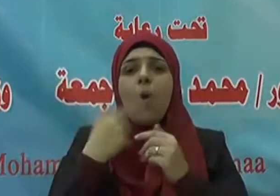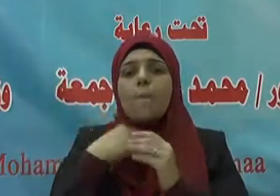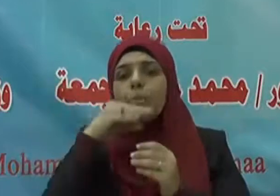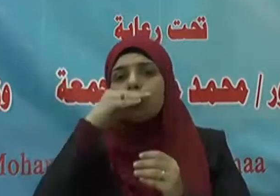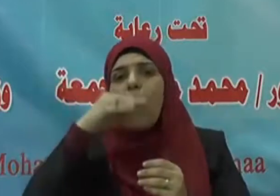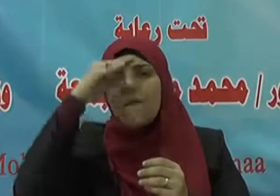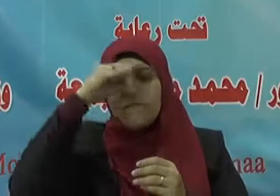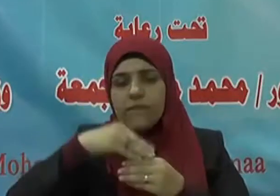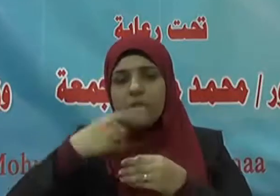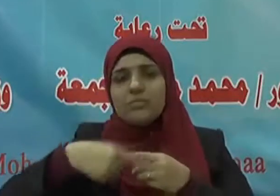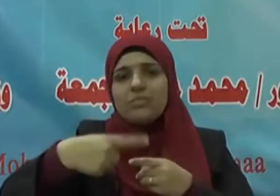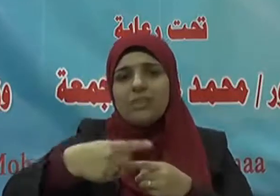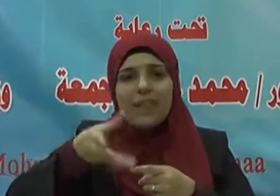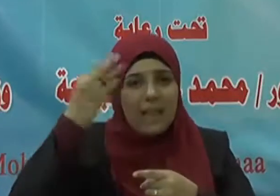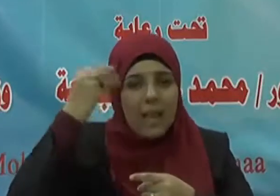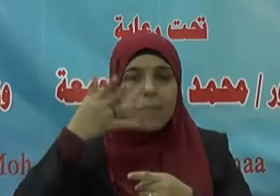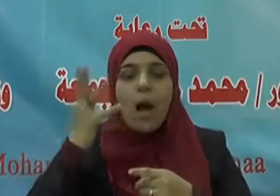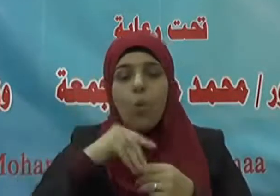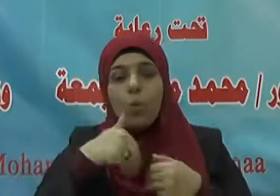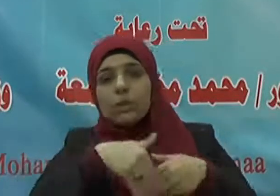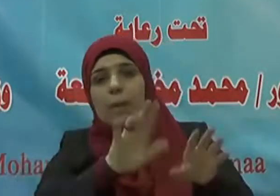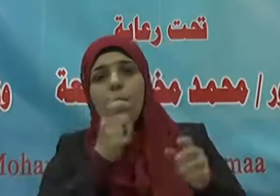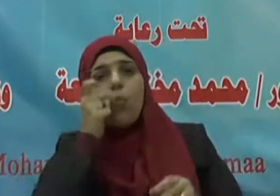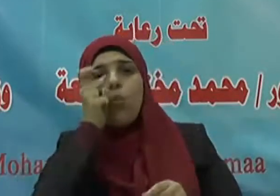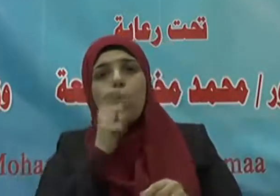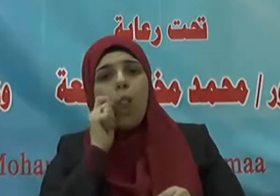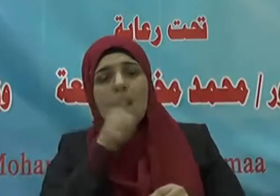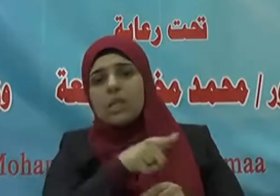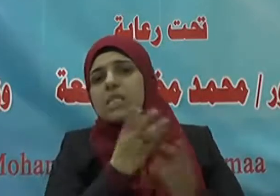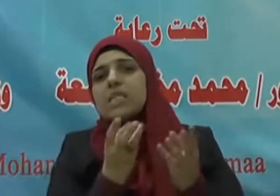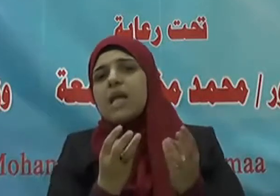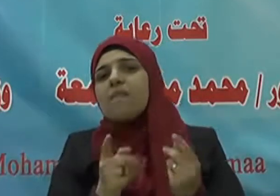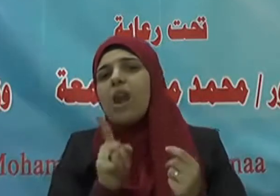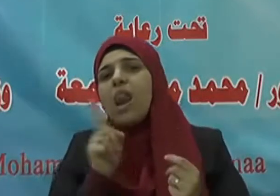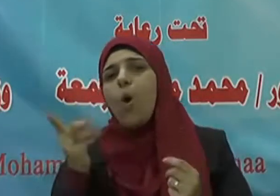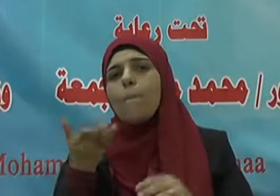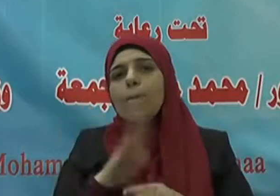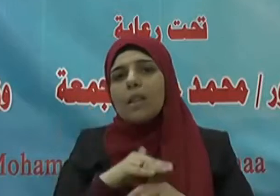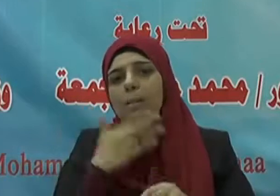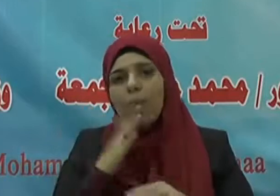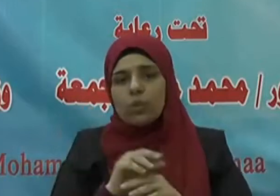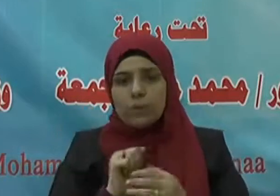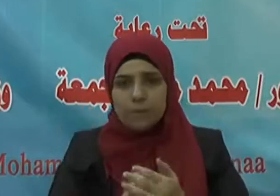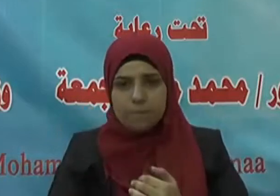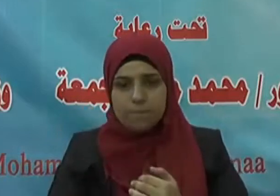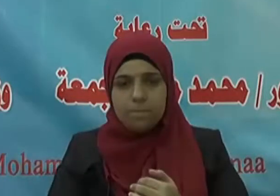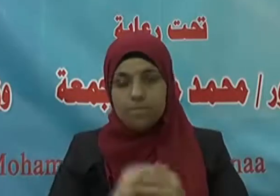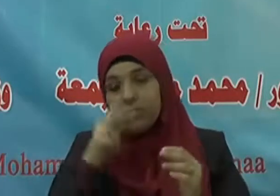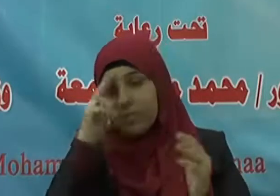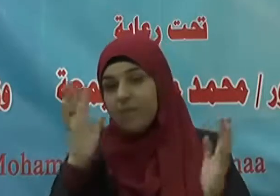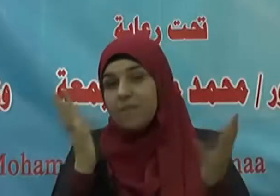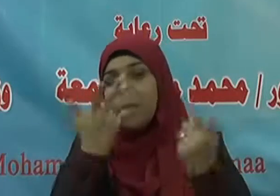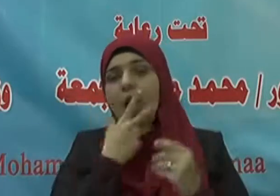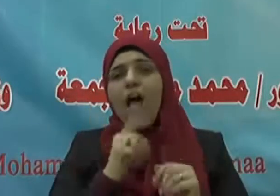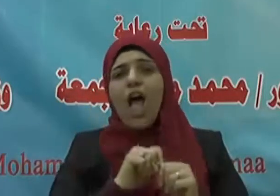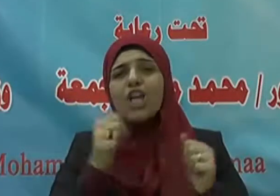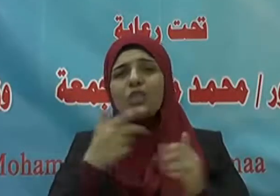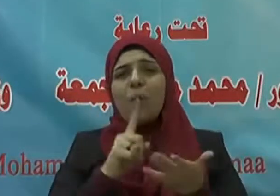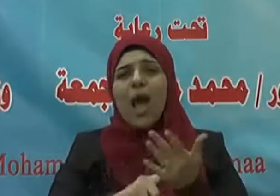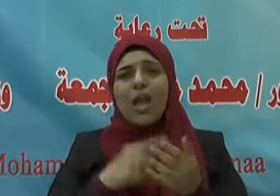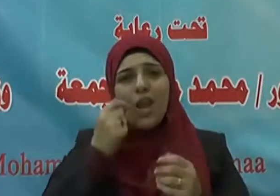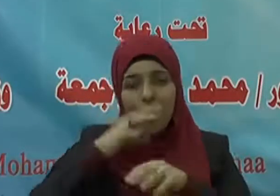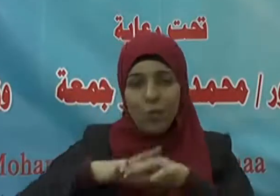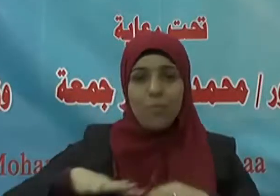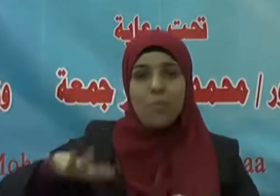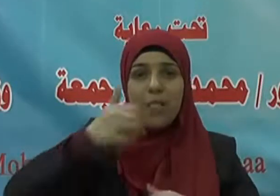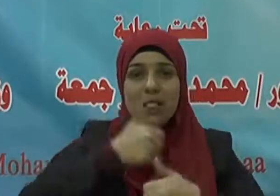ورَّس مصحفًا أو ترك ولدًا يستغفر له بعد موته فما أجمل أن